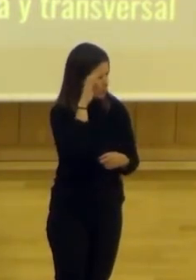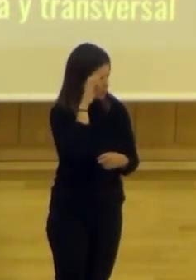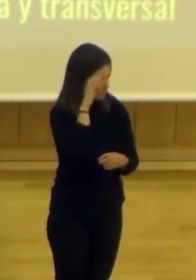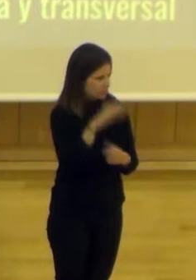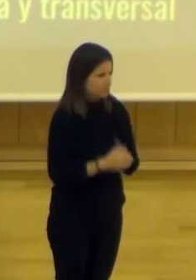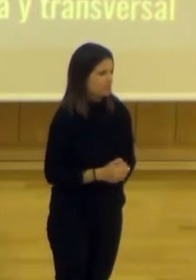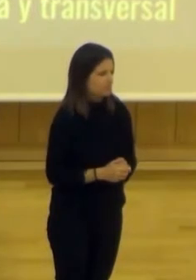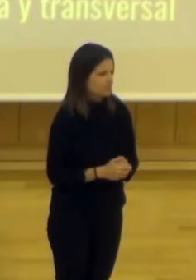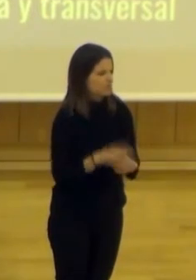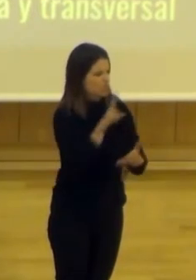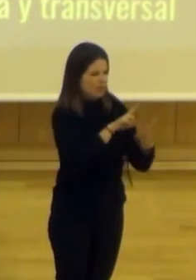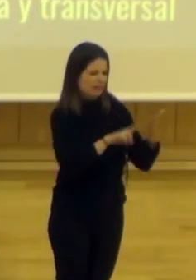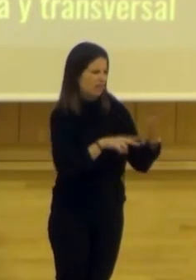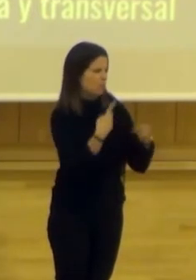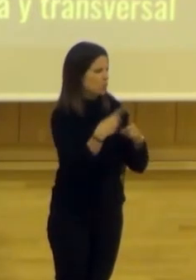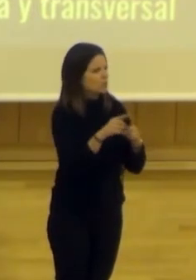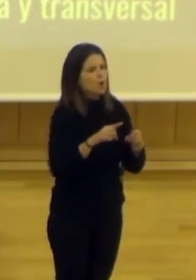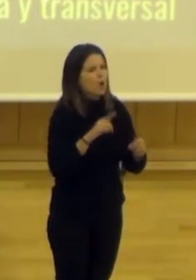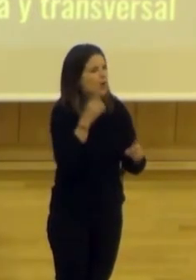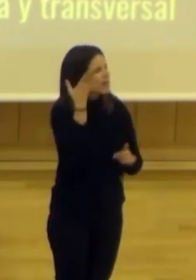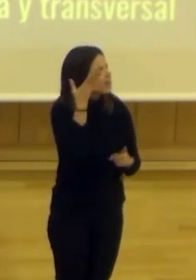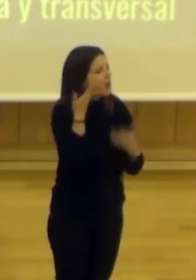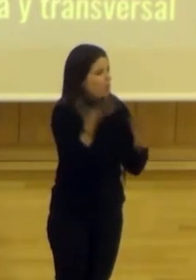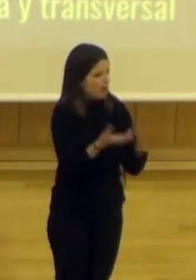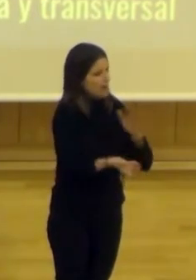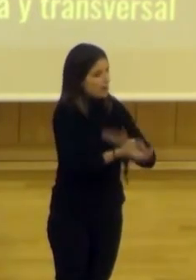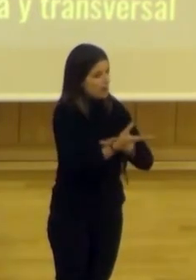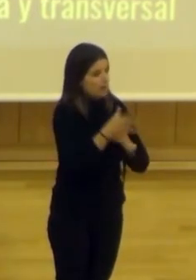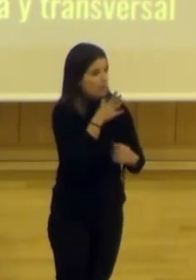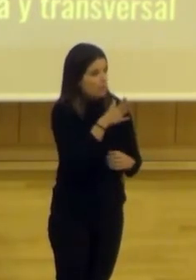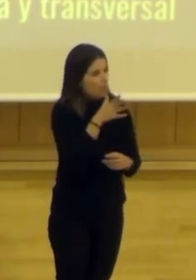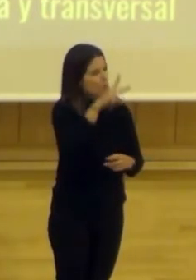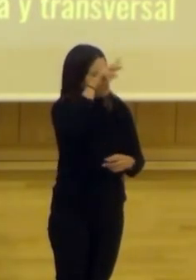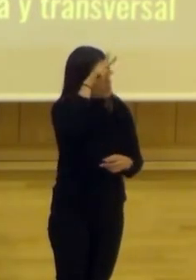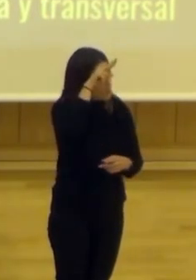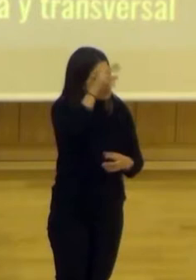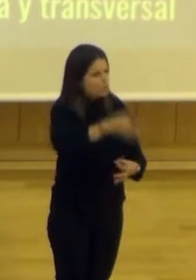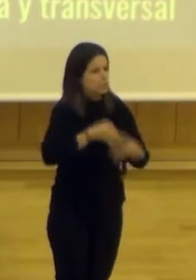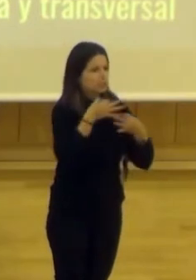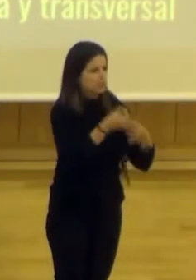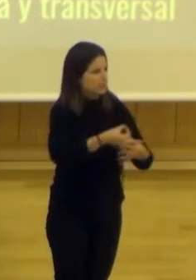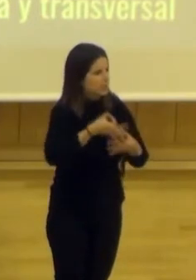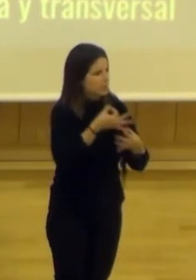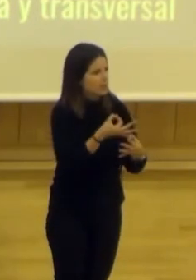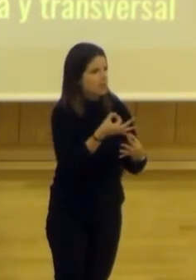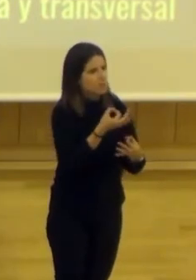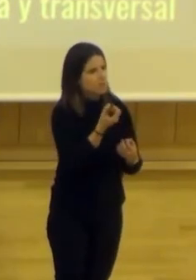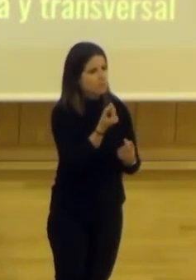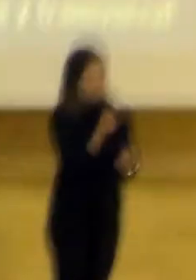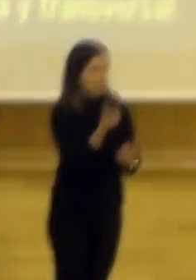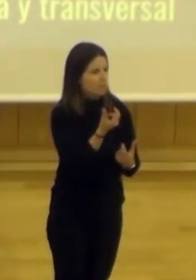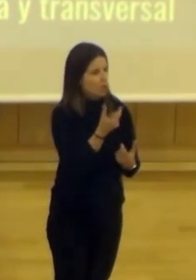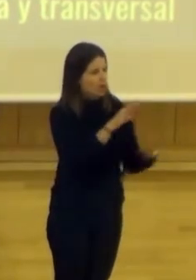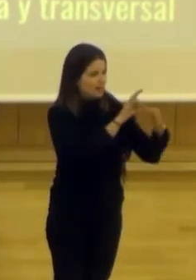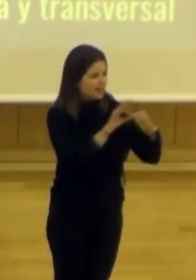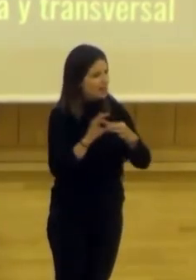poco vuelta para ir leyendo algunas cosas, pero bueno, la idea de Madrid Escucha nace con esta preocupación que tenemos siempre, con un poco a colación